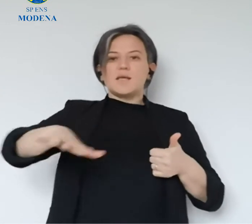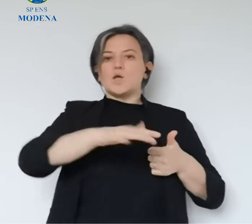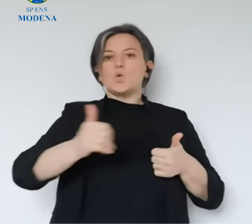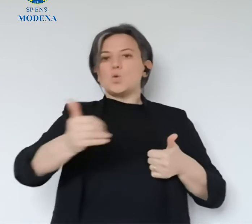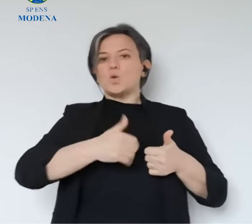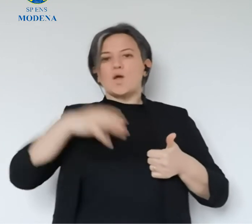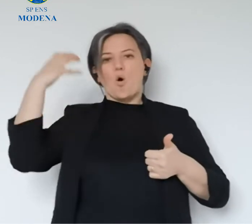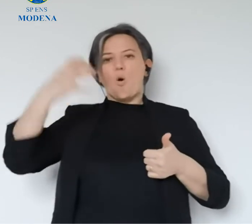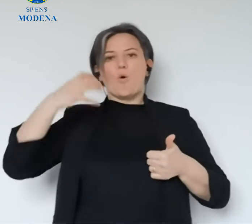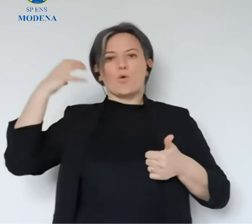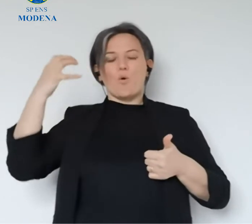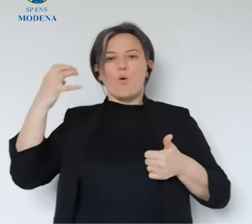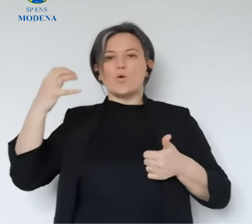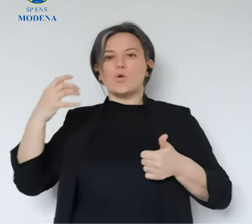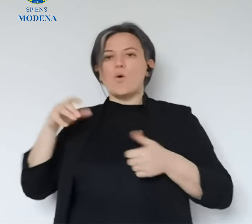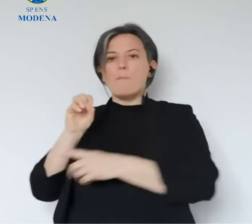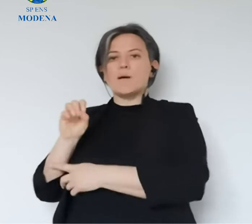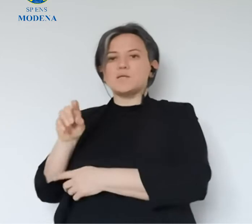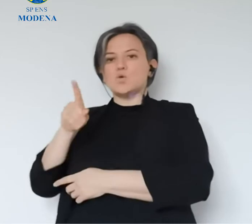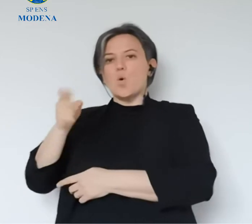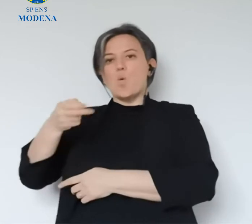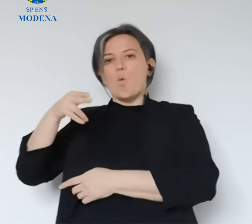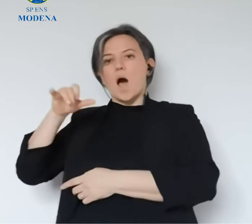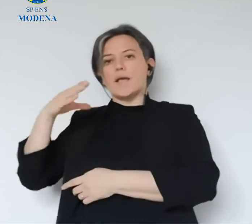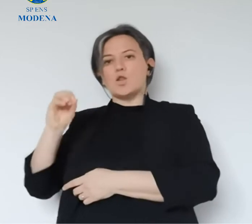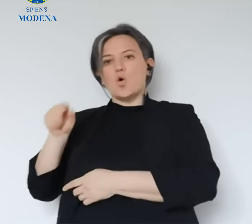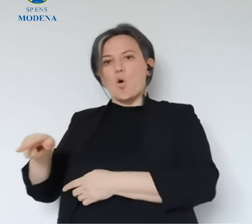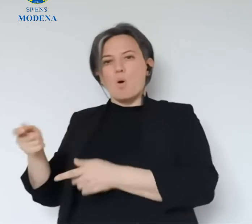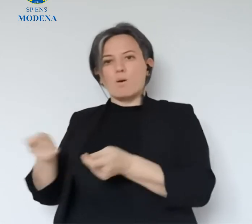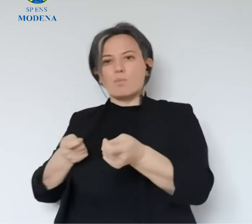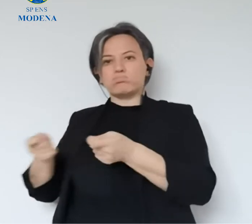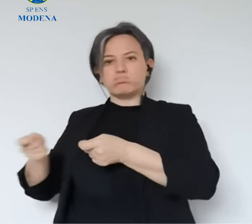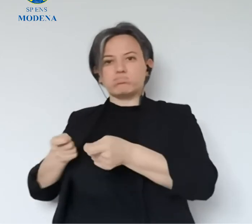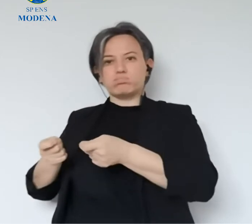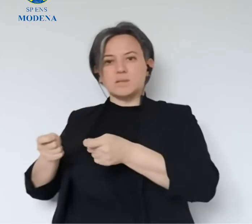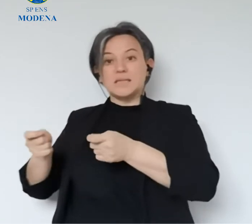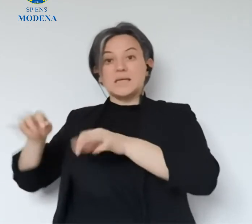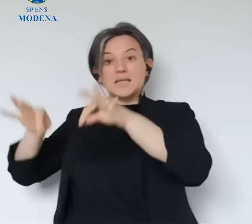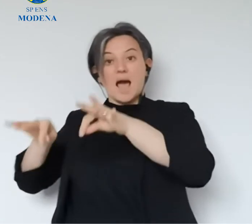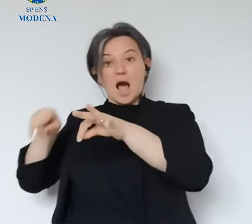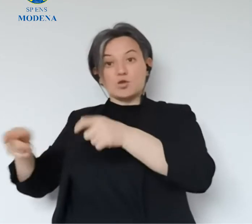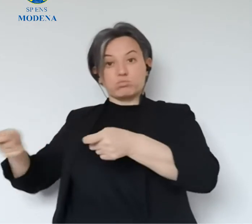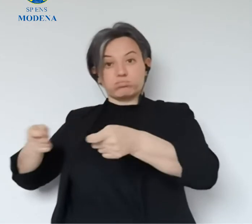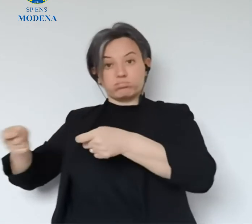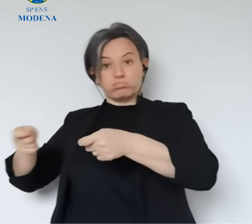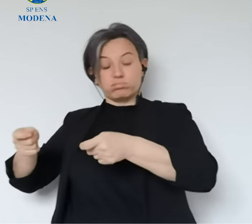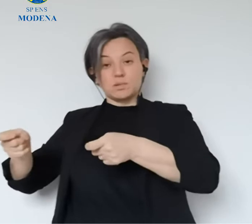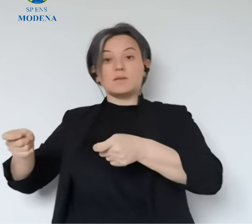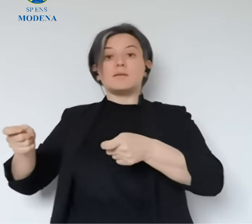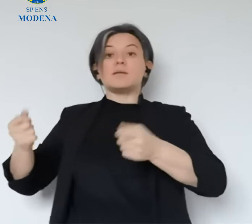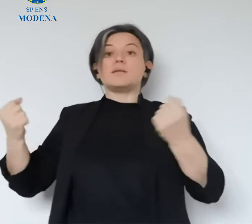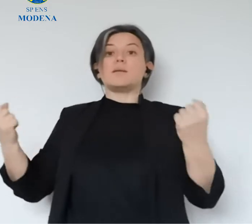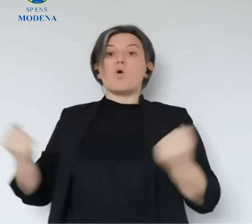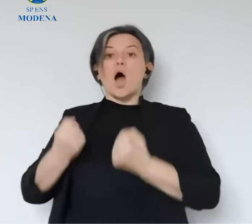ma io dico tutti i cittadini sono sempre andati estremamente orgogliosi, il maestro Guaitoli che dirige il nostro